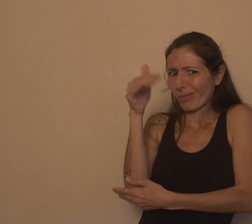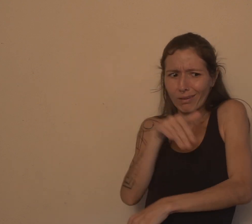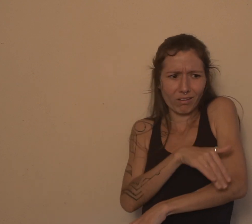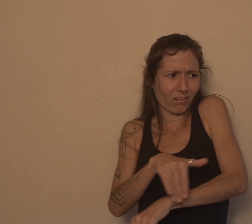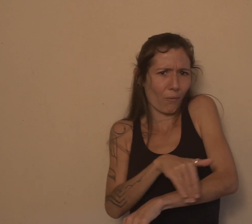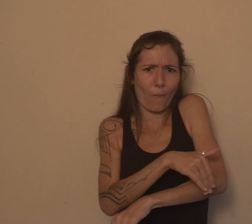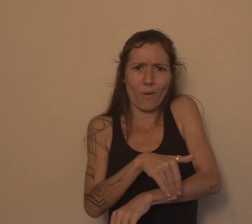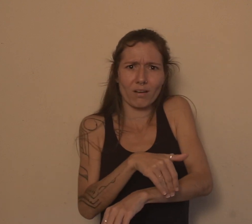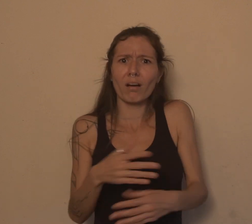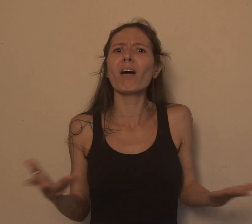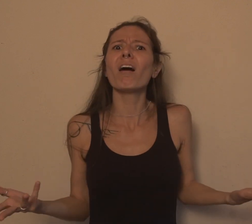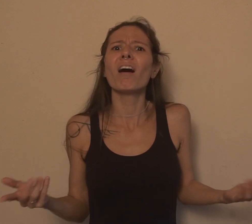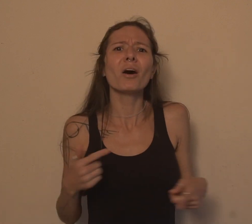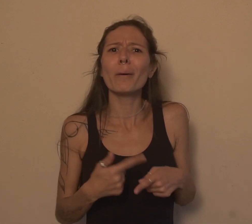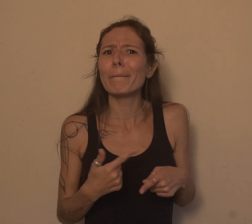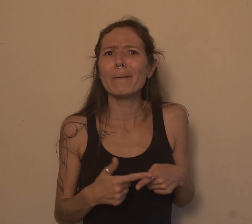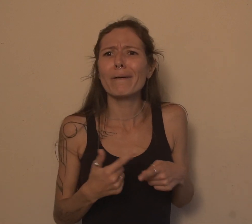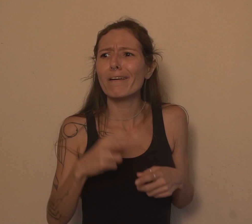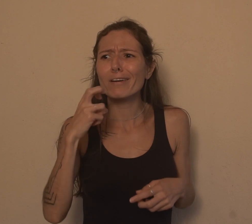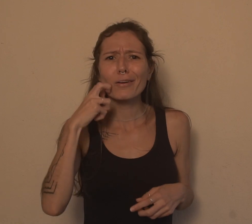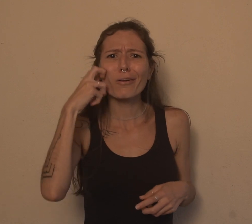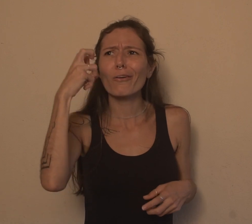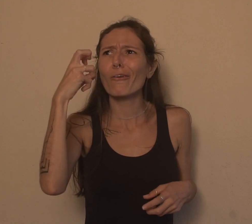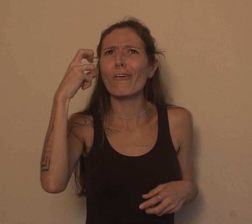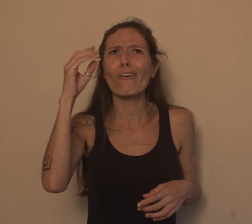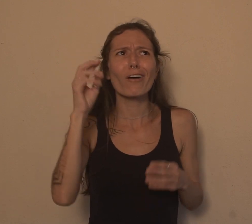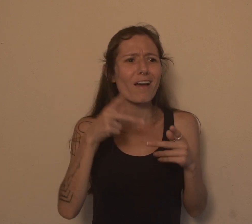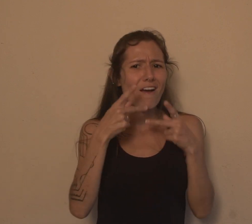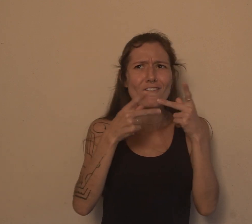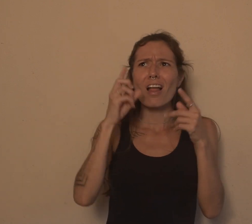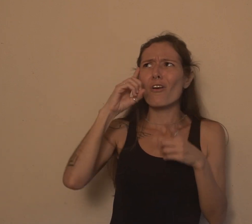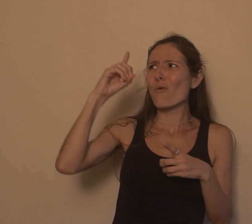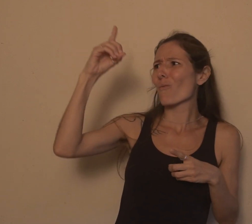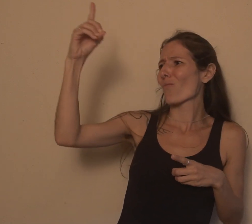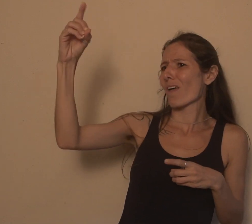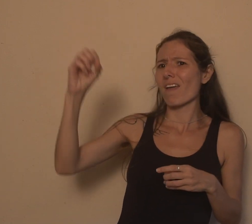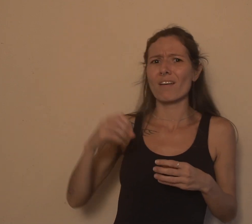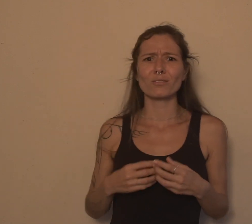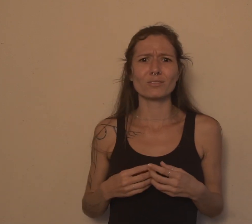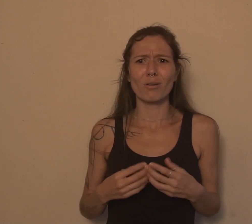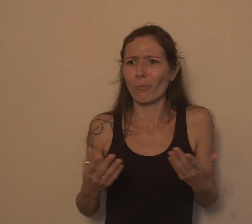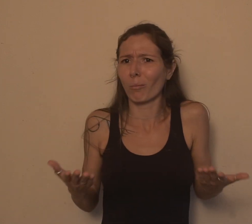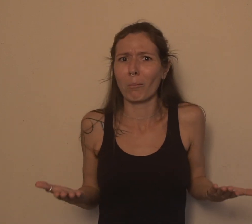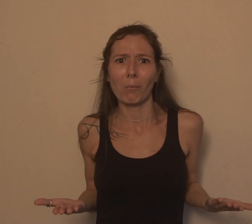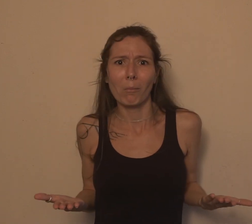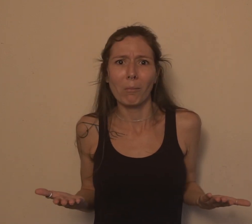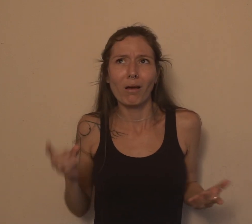bandeira na rua e tal. Eu falo, por que eu tenho vergonha de servir a Deus? Se eu não for